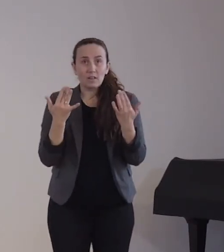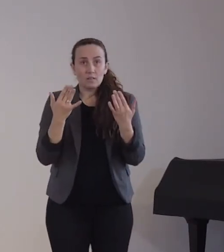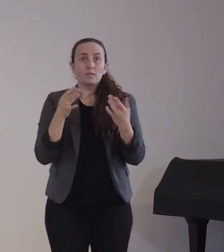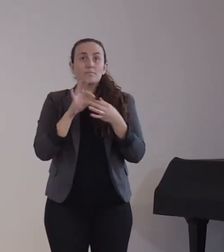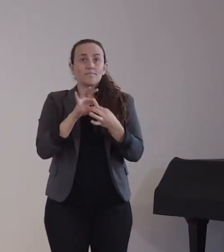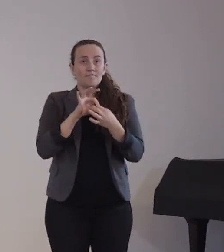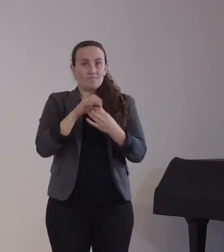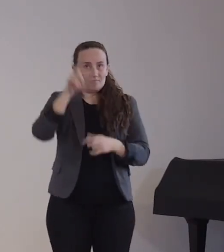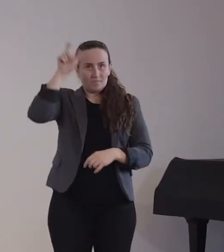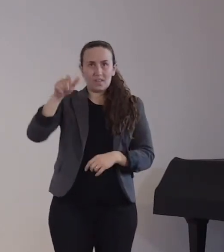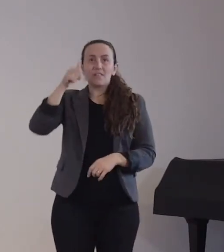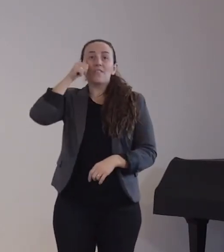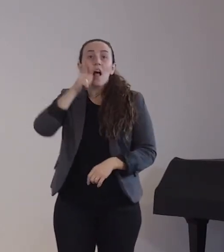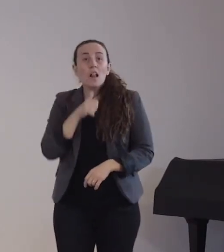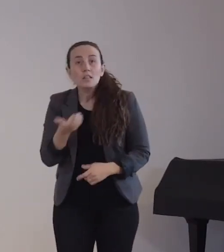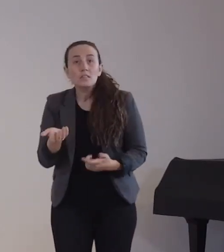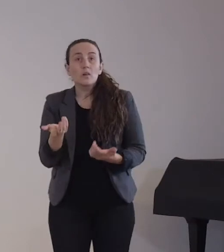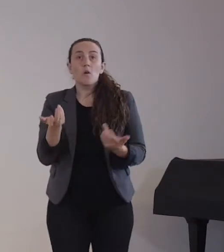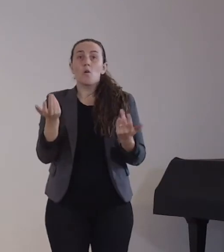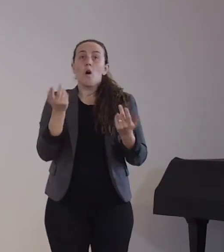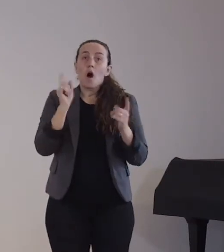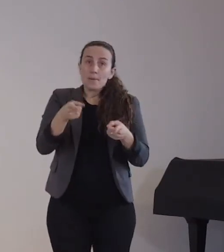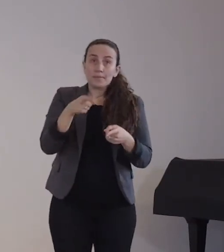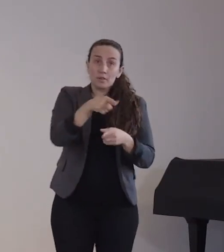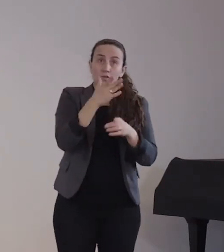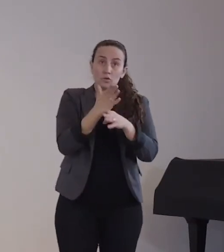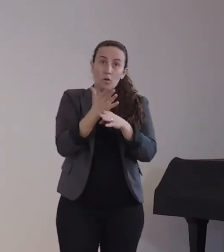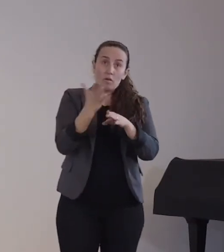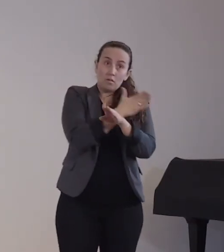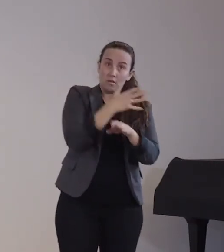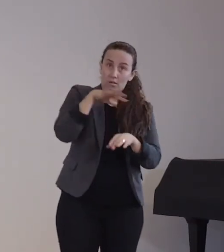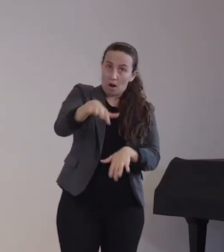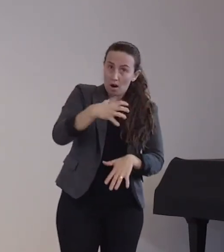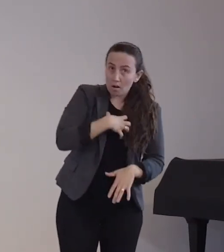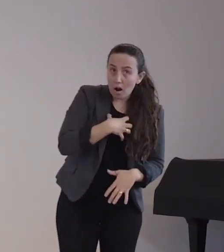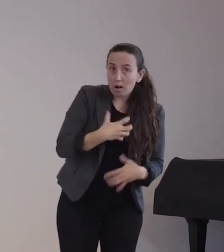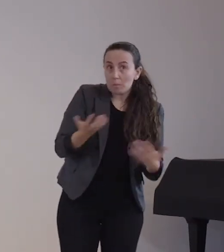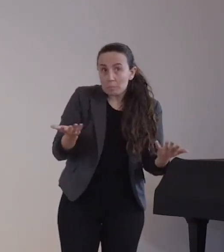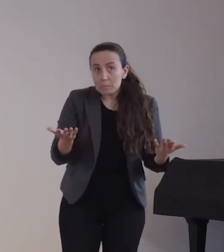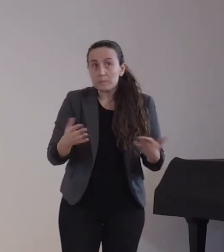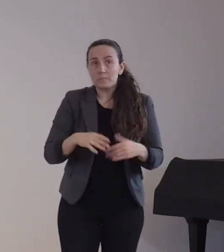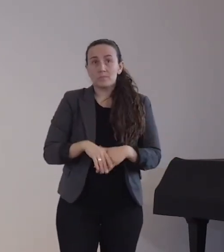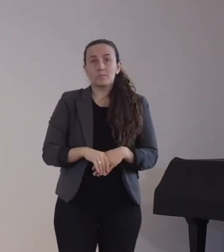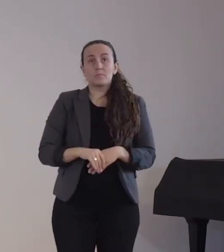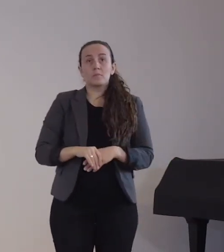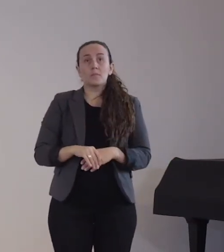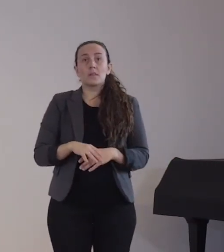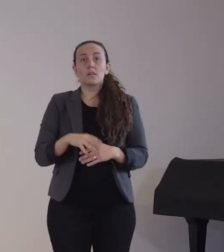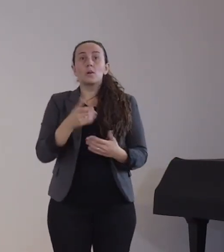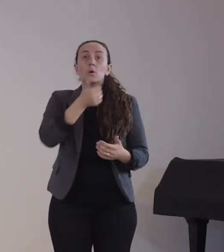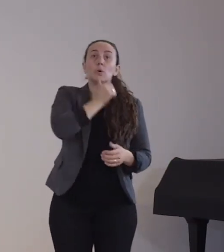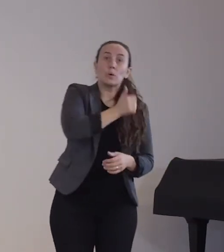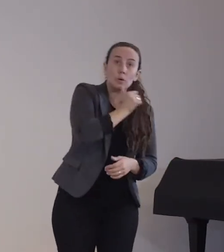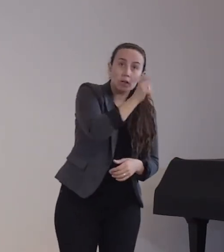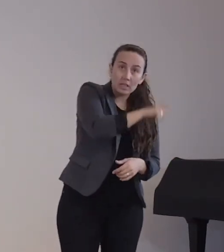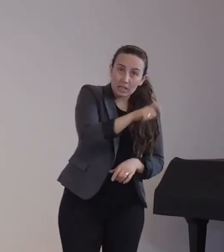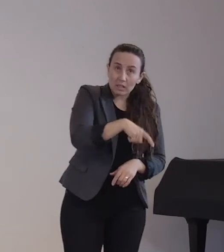kann man sagen, dass Patienten im mittleren Alter oder in jüngeren Jahren, also die etwa 50-jährigen